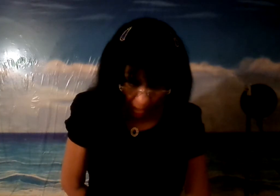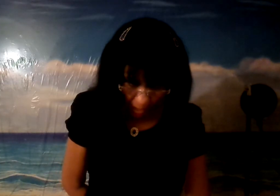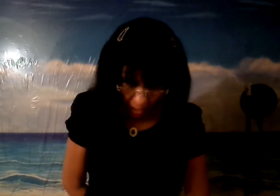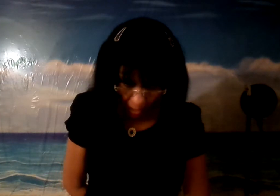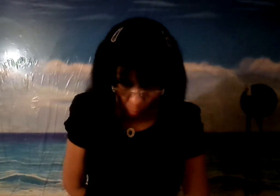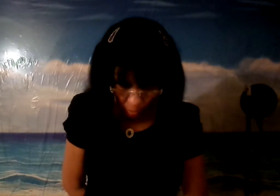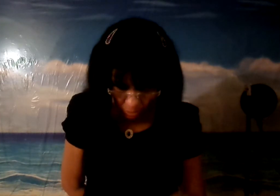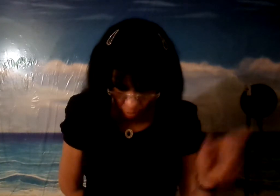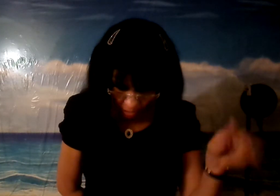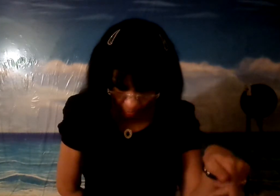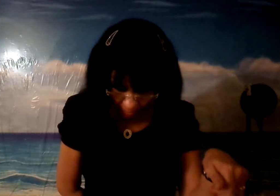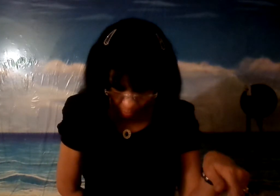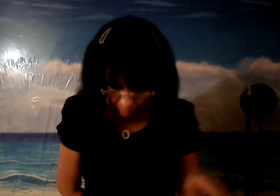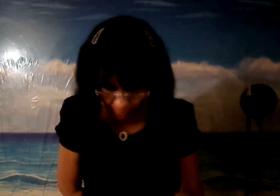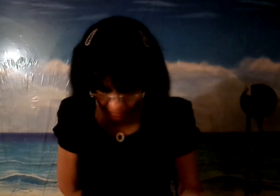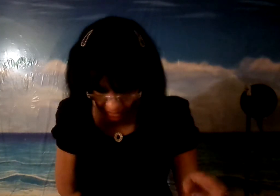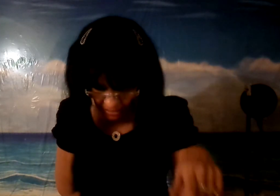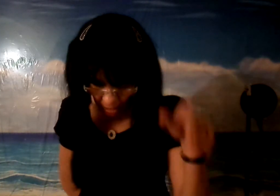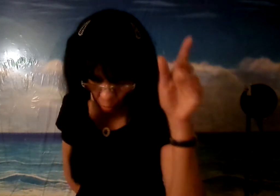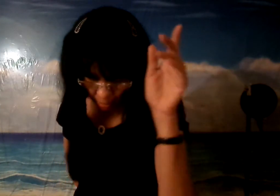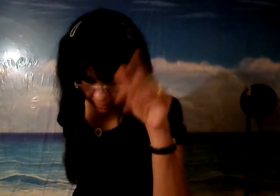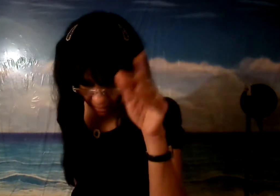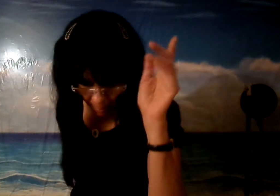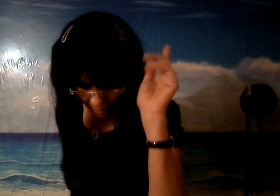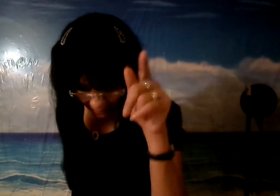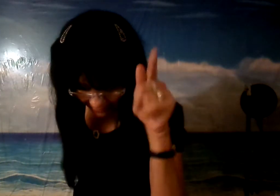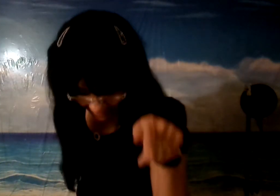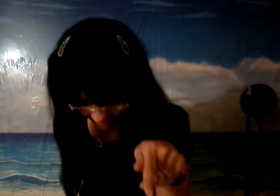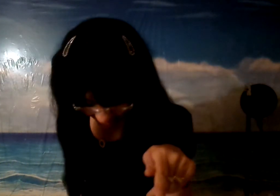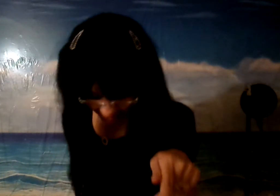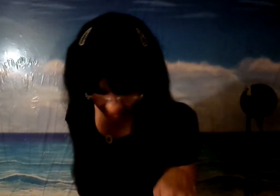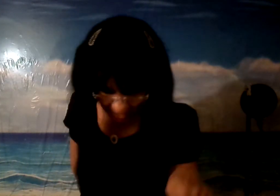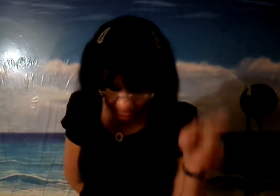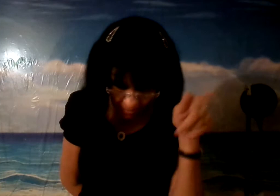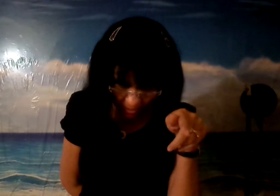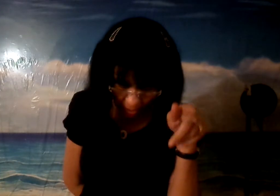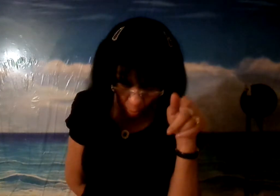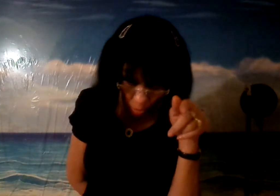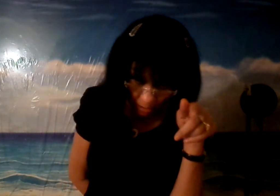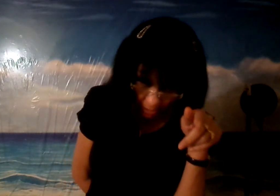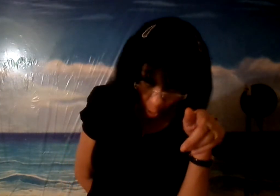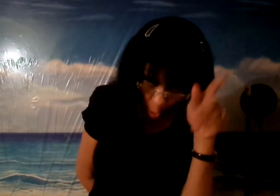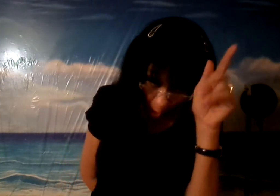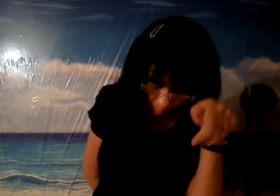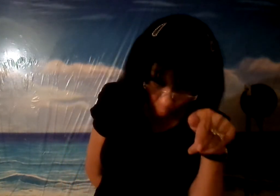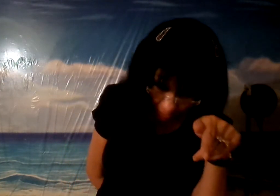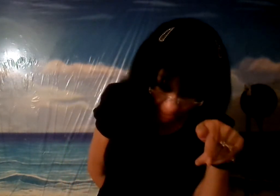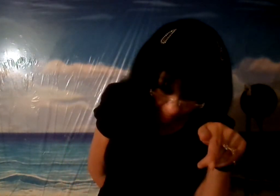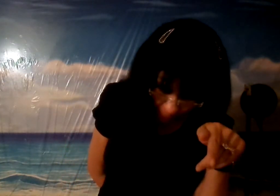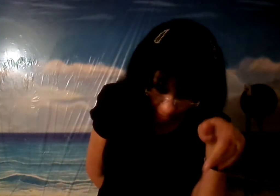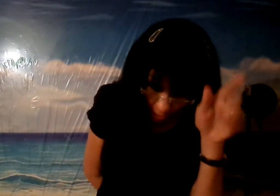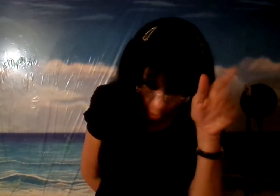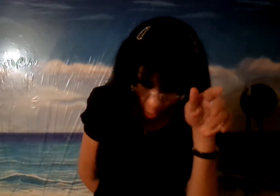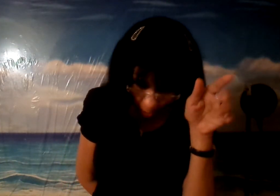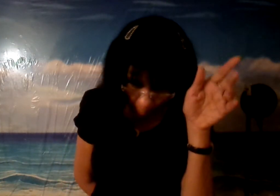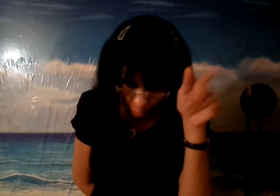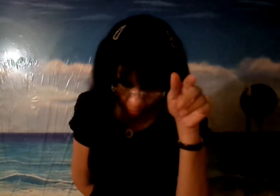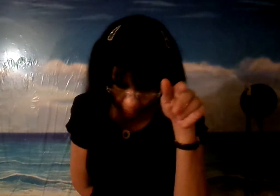a vuestros enemigos bendice a los que te maldicen hace bien a los que te aborrecen y ora por los que te